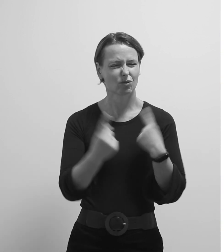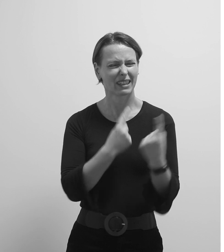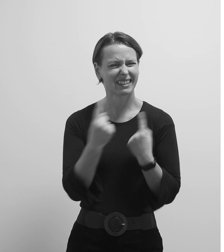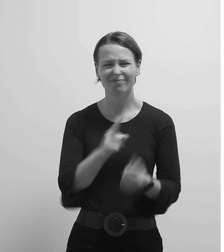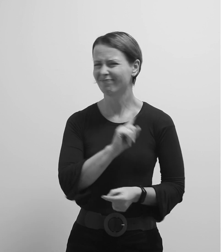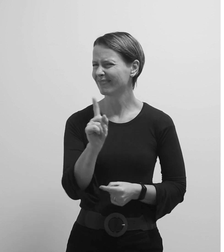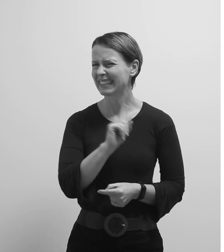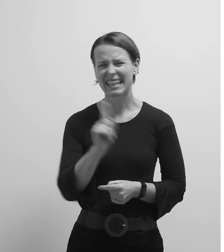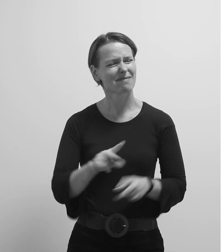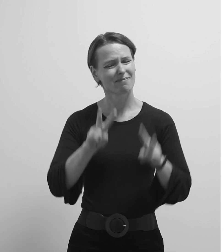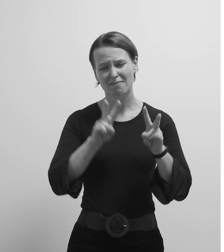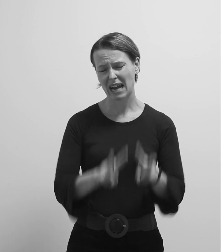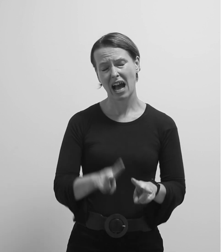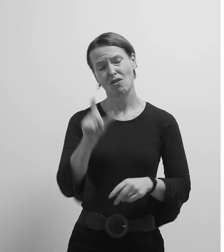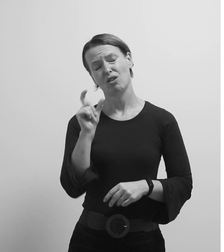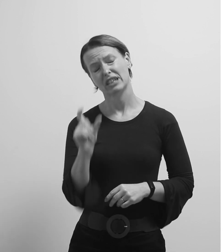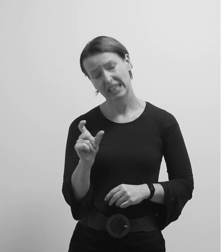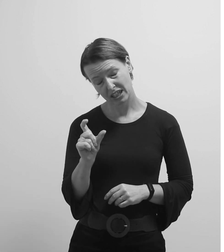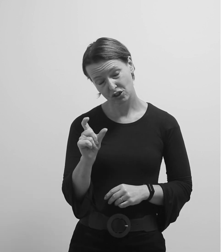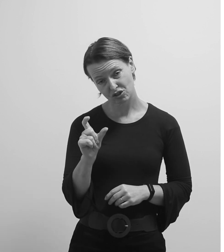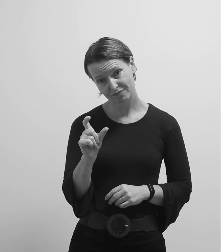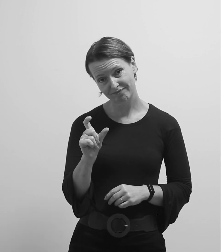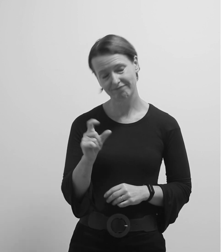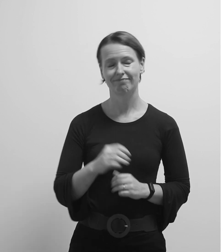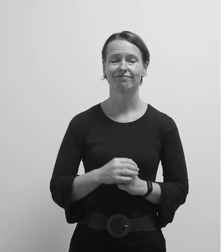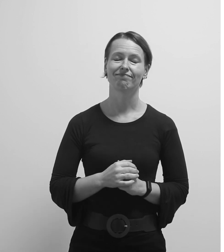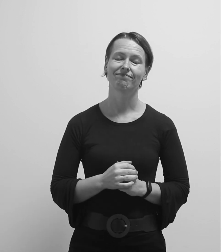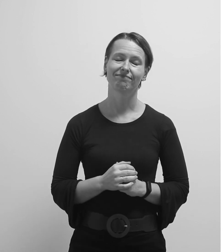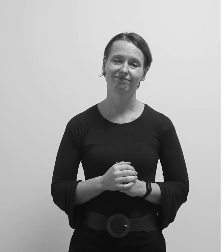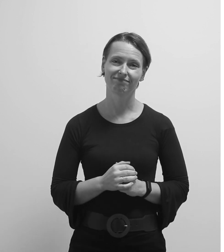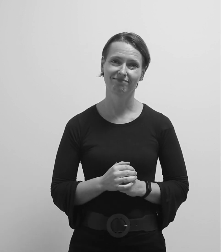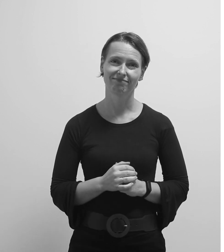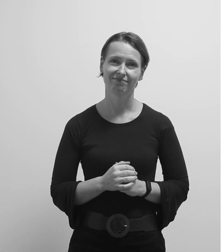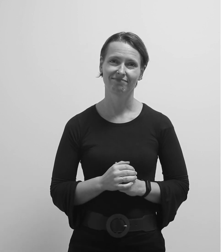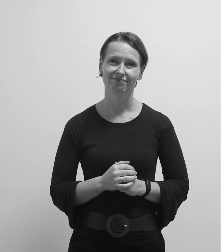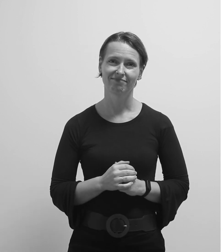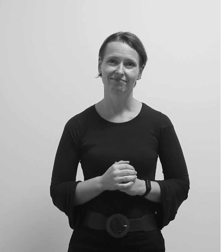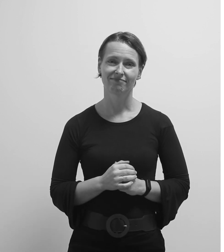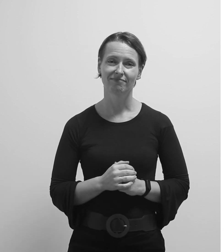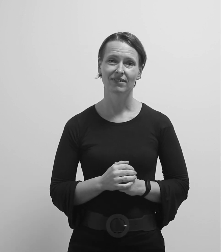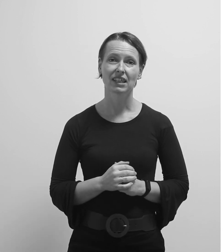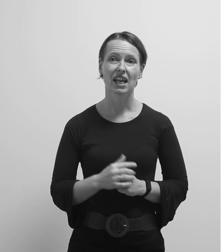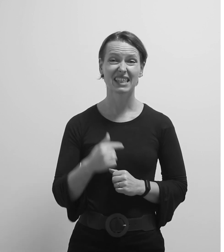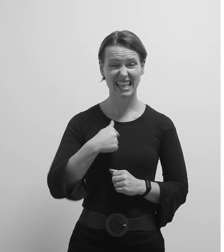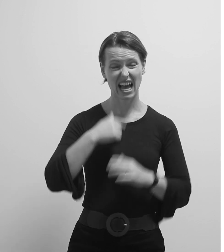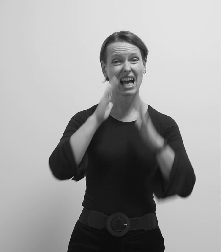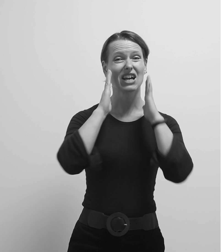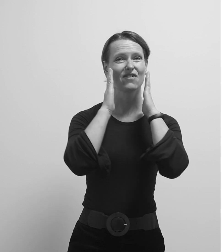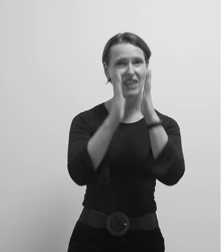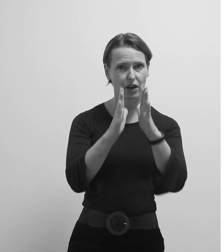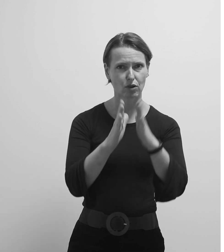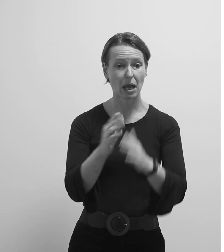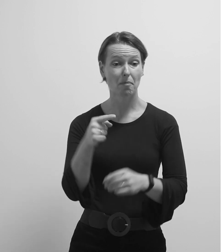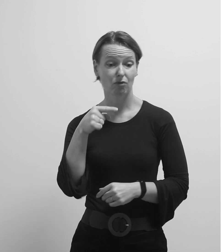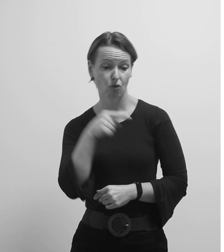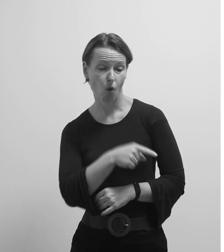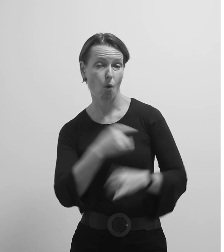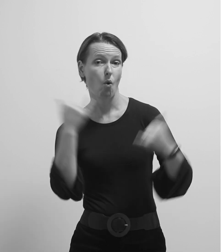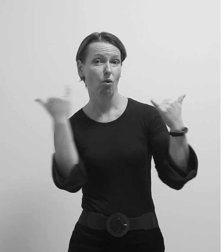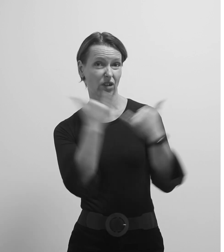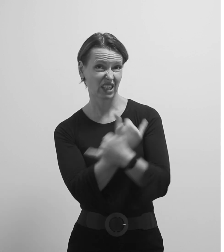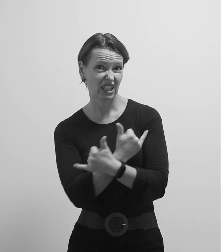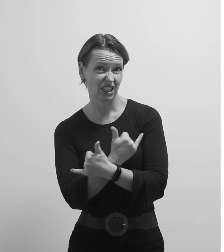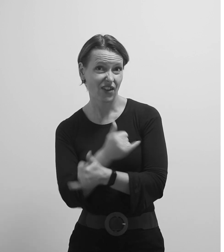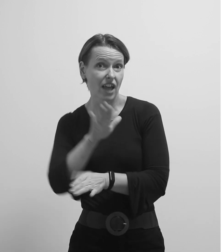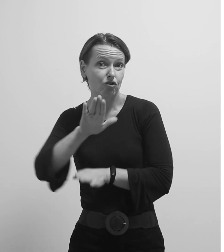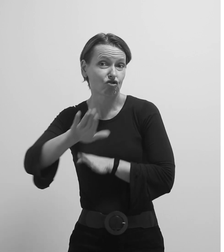slučaj nije baš najprikladniji izraz. Uvjeren sam da iza svega